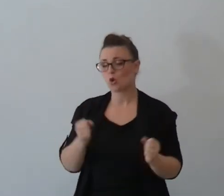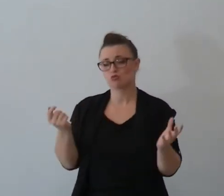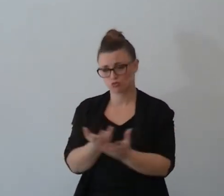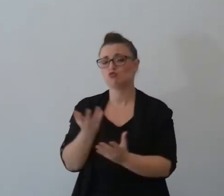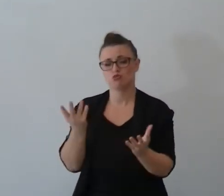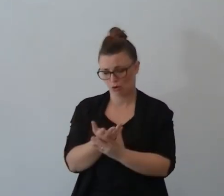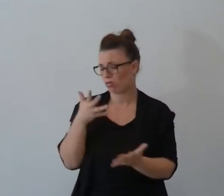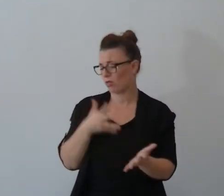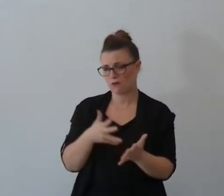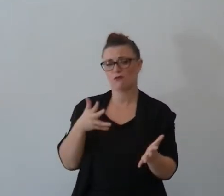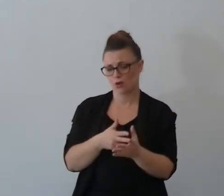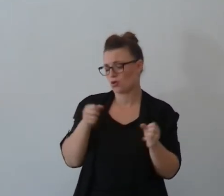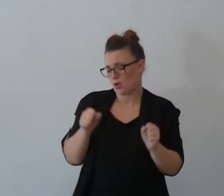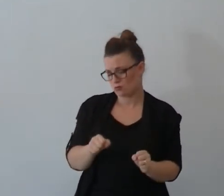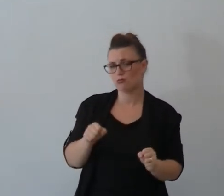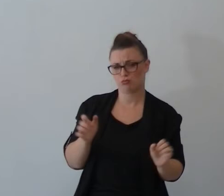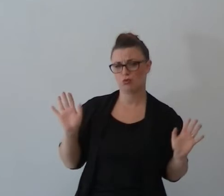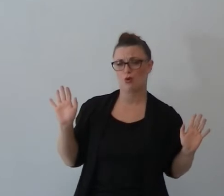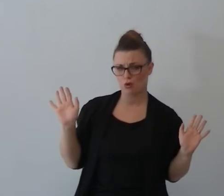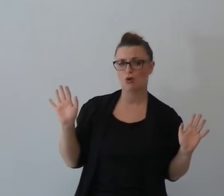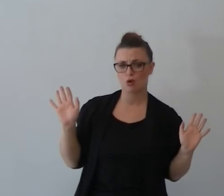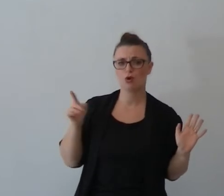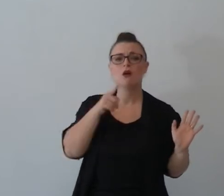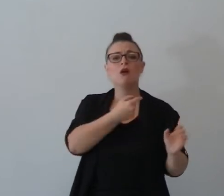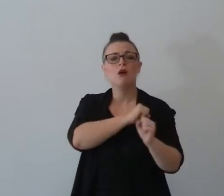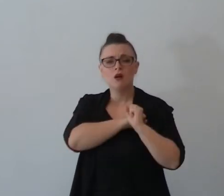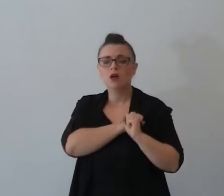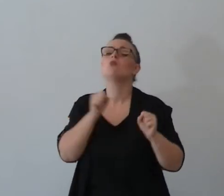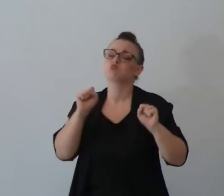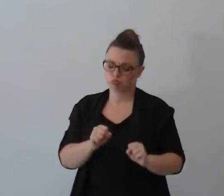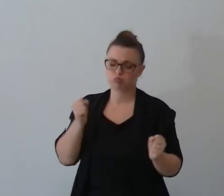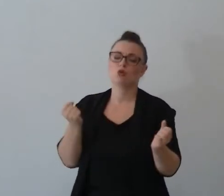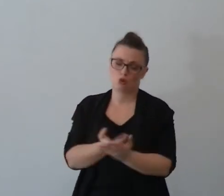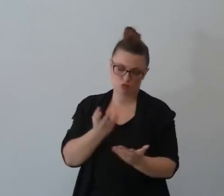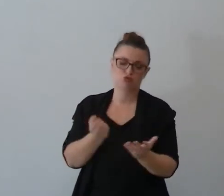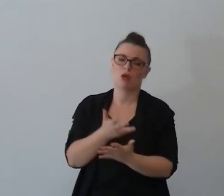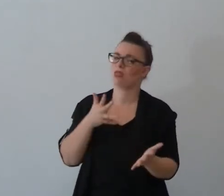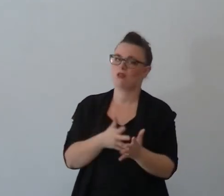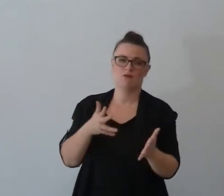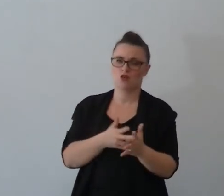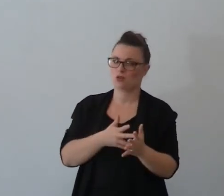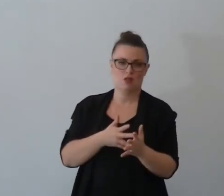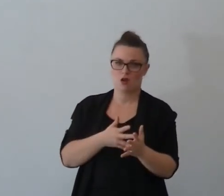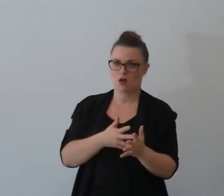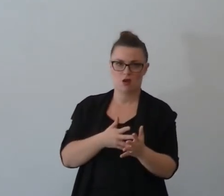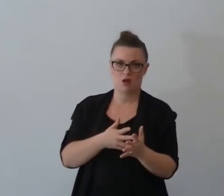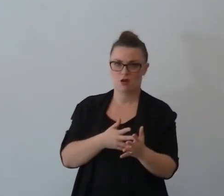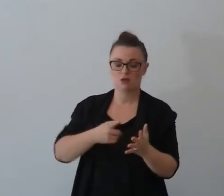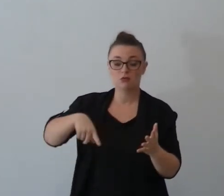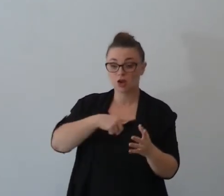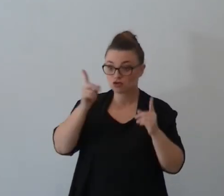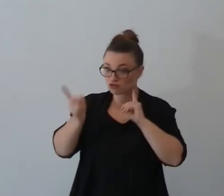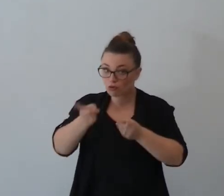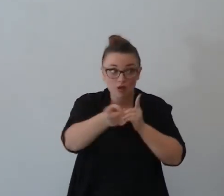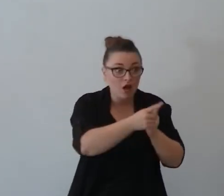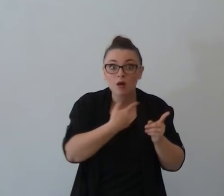i credenti noi non siamo qua per giudicare non giudiciamo mai le persone che hanno negoziato